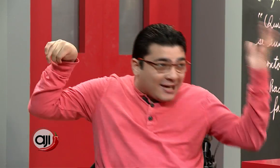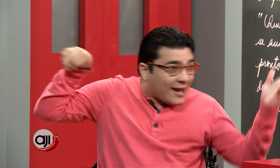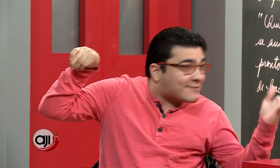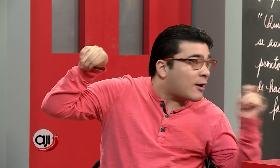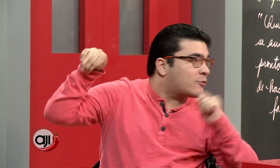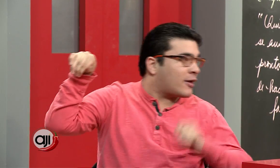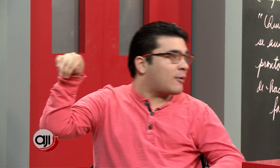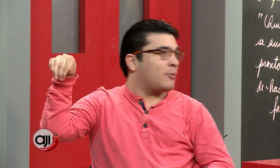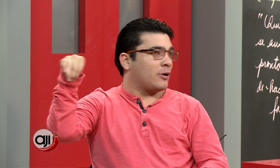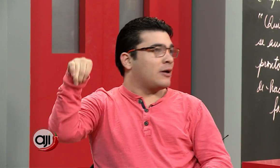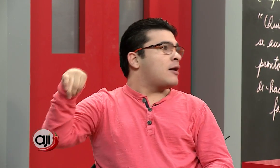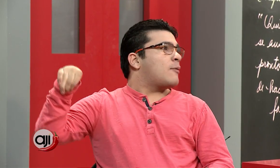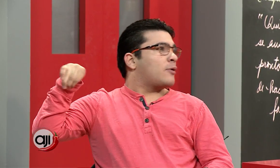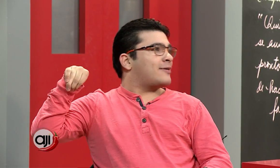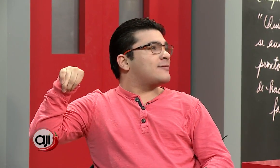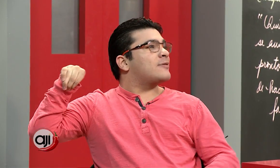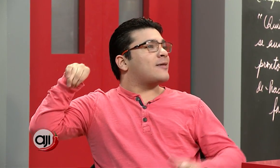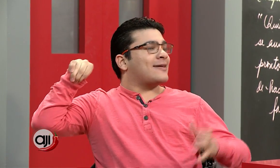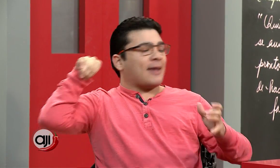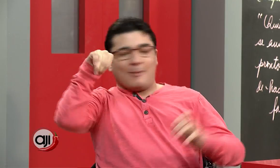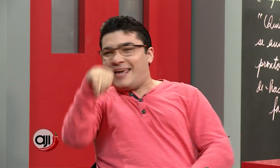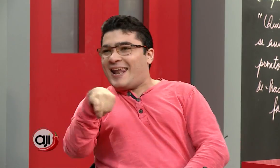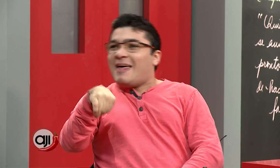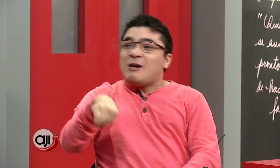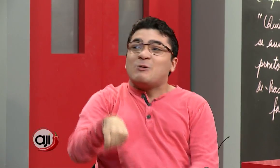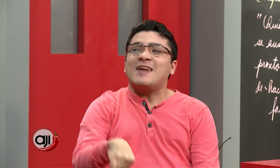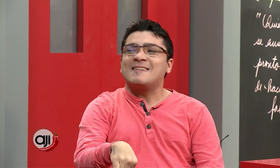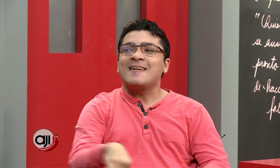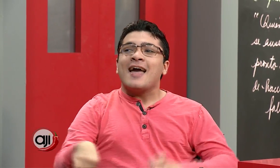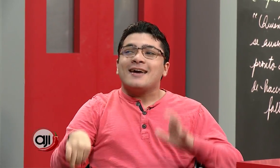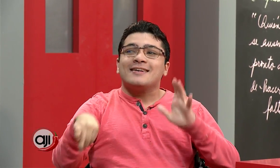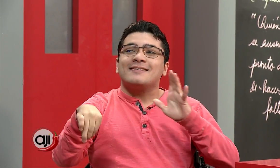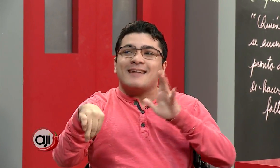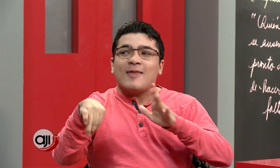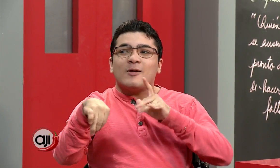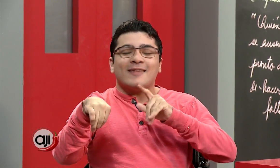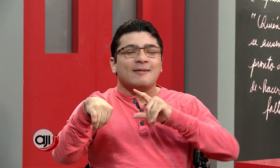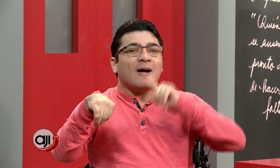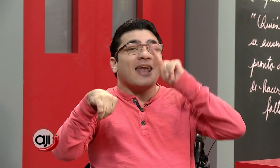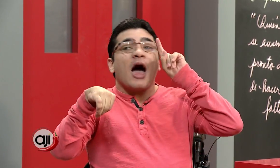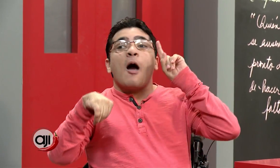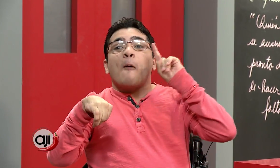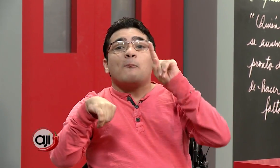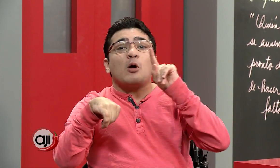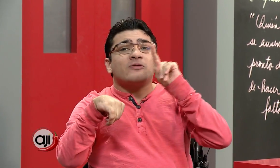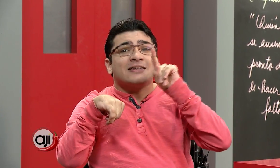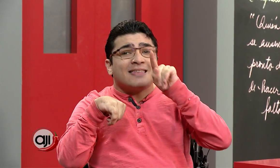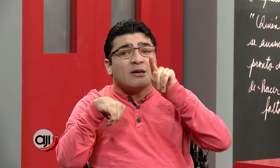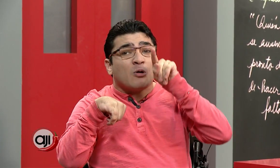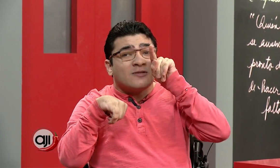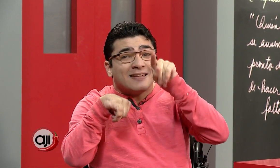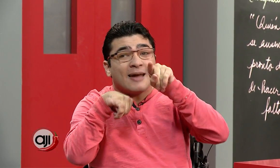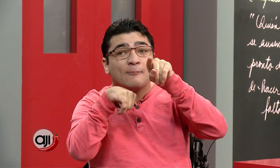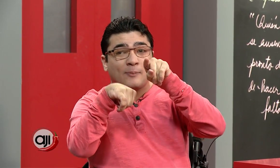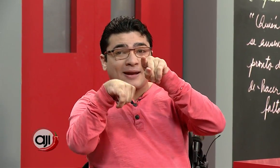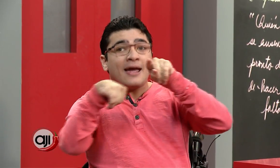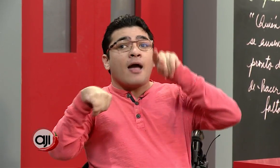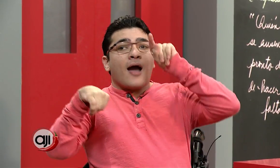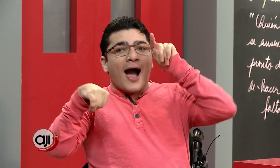gracias a ustedes por recibir en esta mañana de lunes, iniciando la semana positiva siempre. Ay, ay.